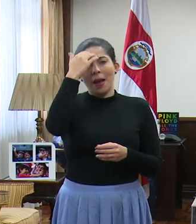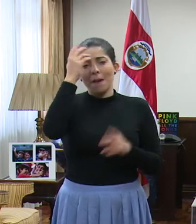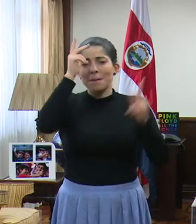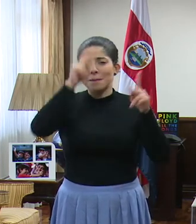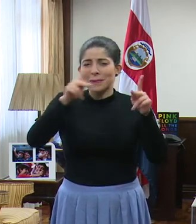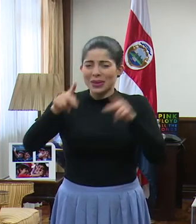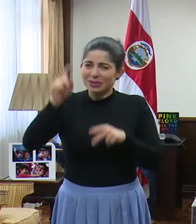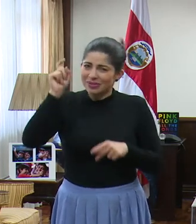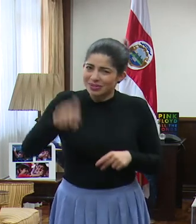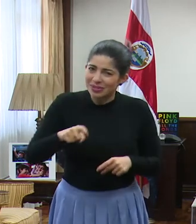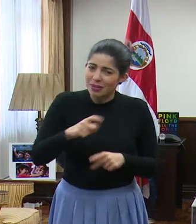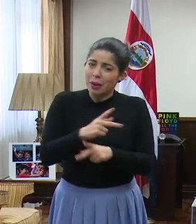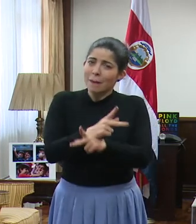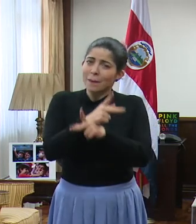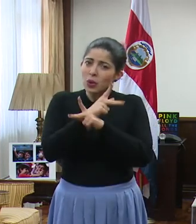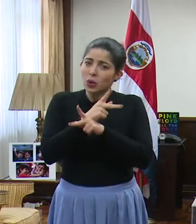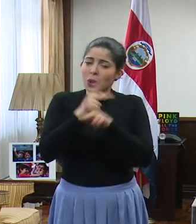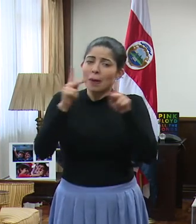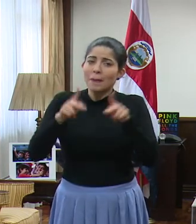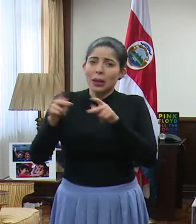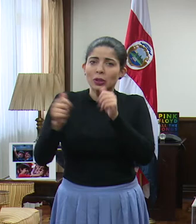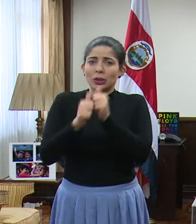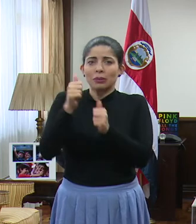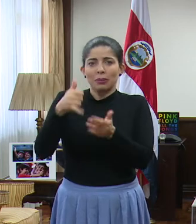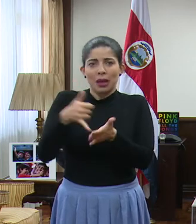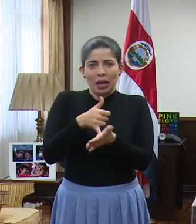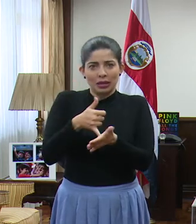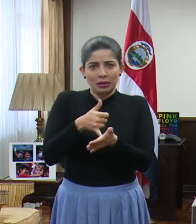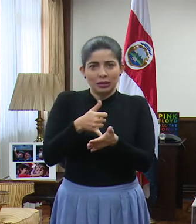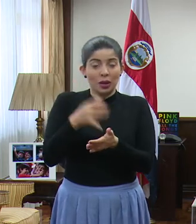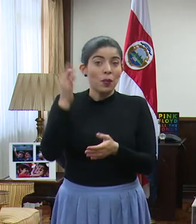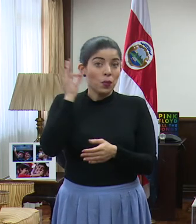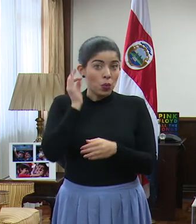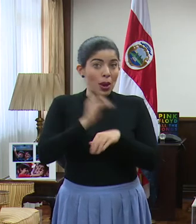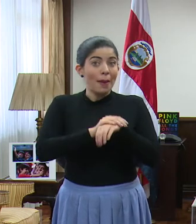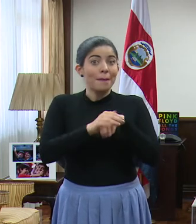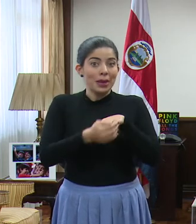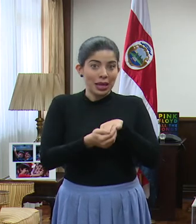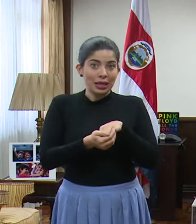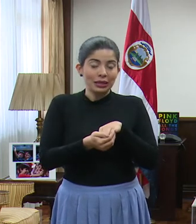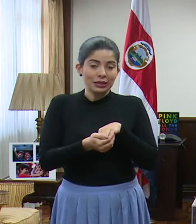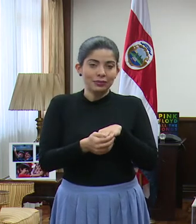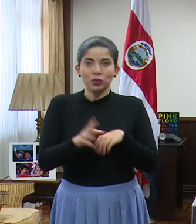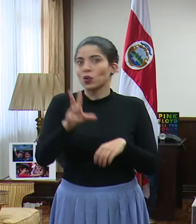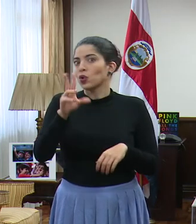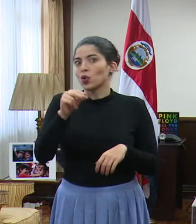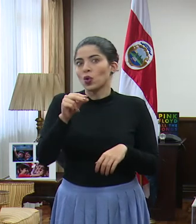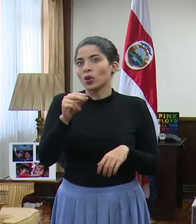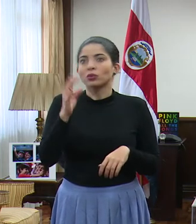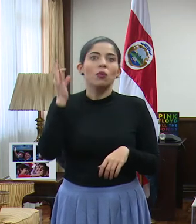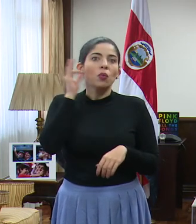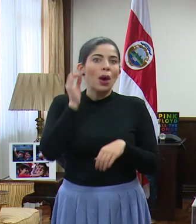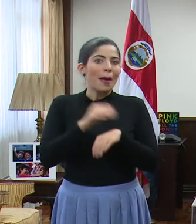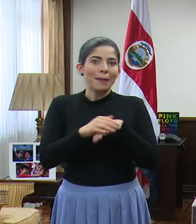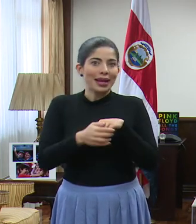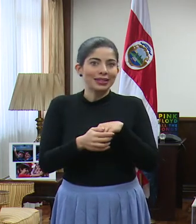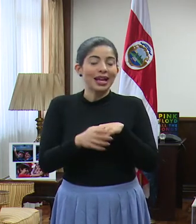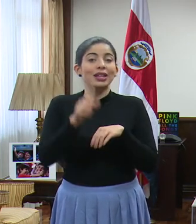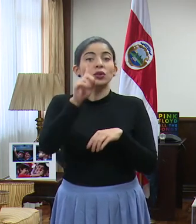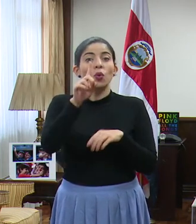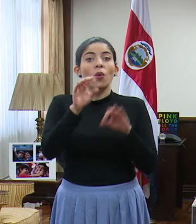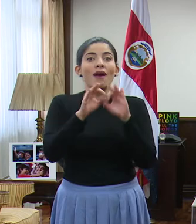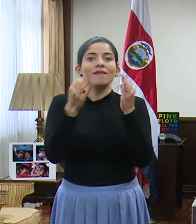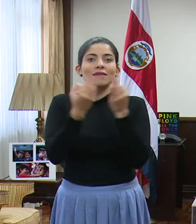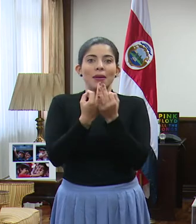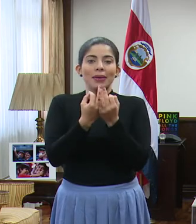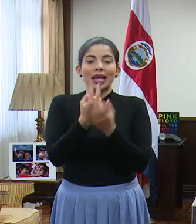tiene que proteger a las personas más vulnerables. Y la mujer embarazada no es una mujer embarazada, es una familia